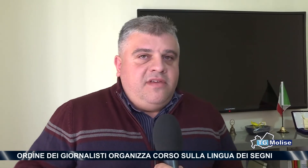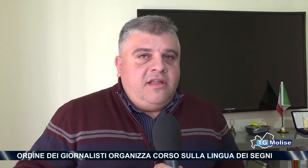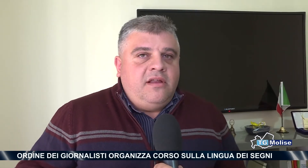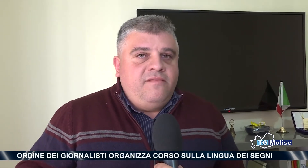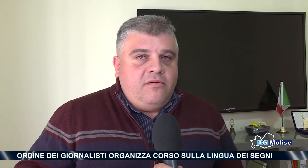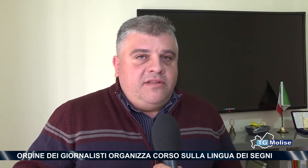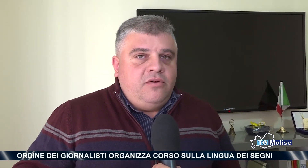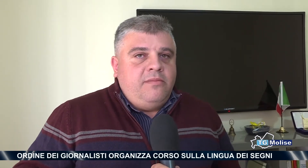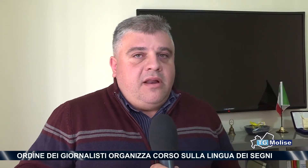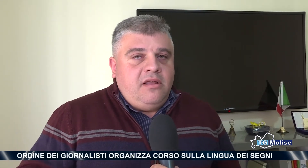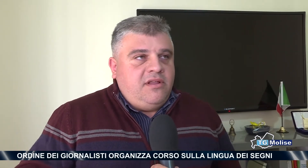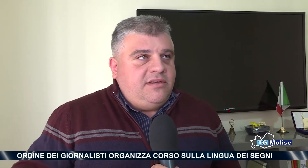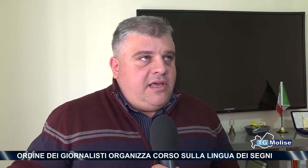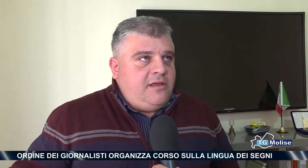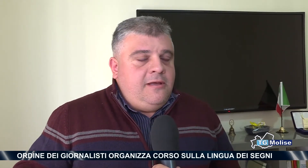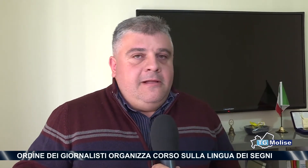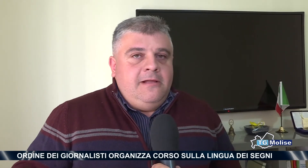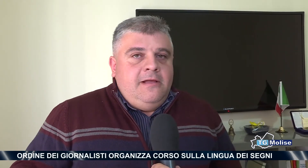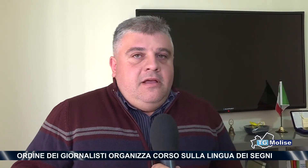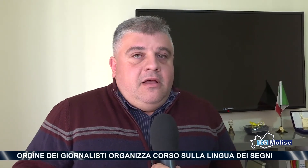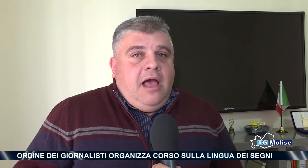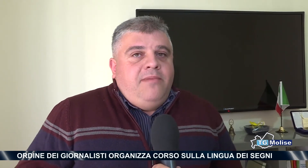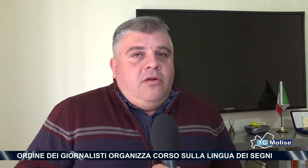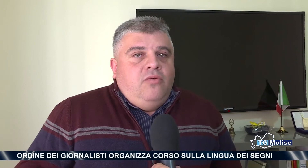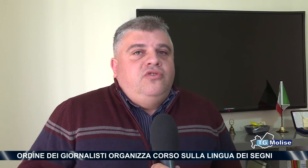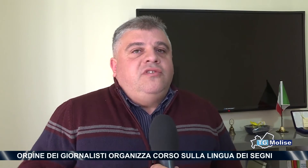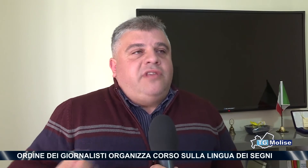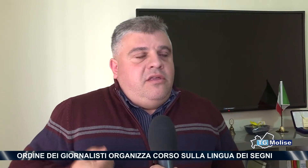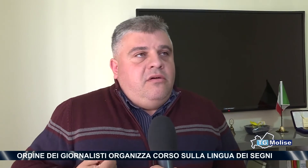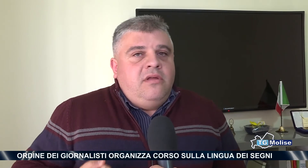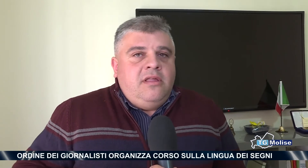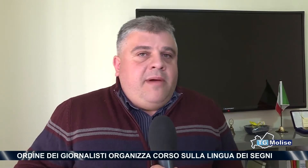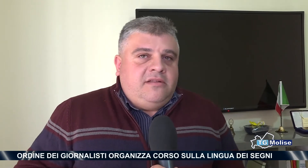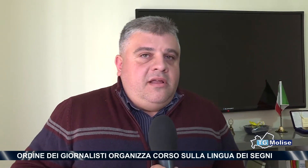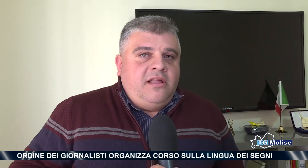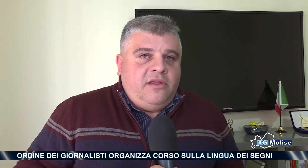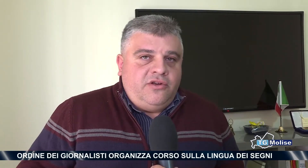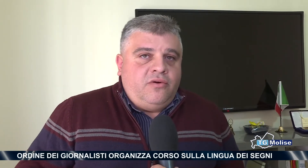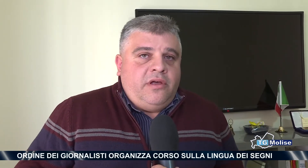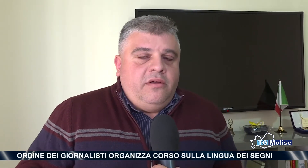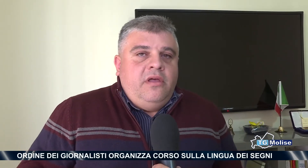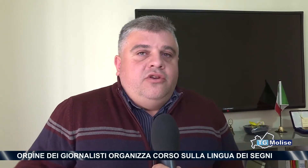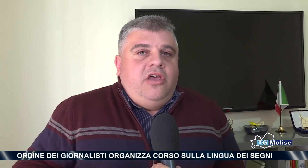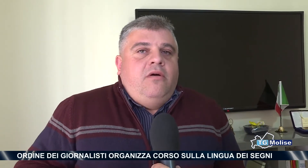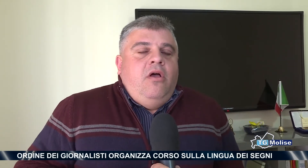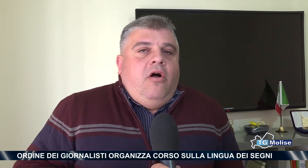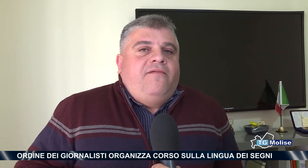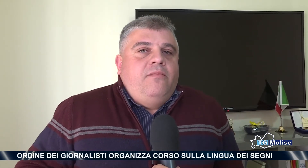vita a delle informazioni per la lingua dei segni, abbiano un sostegno da parte dell'ente regione. Cioè io offro un